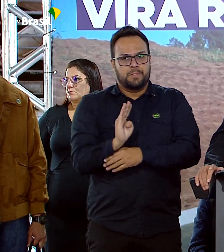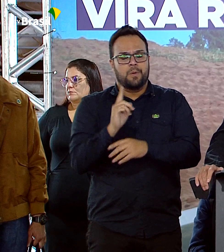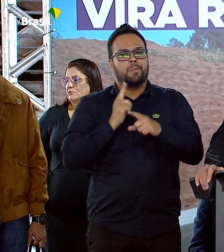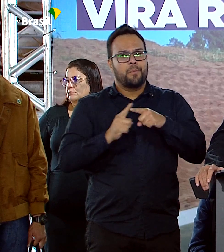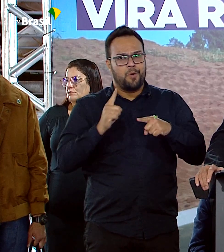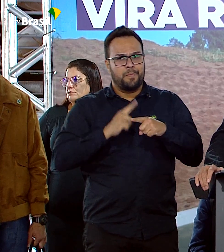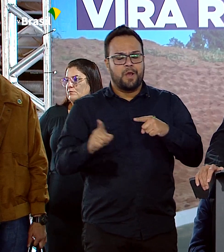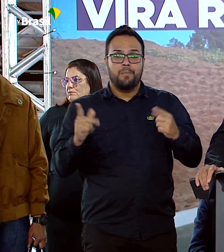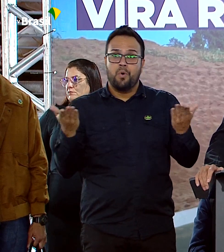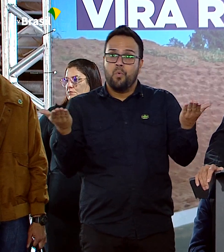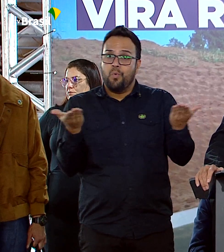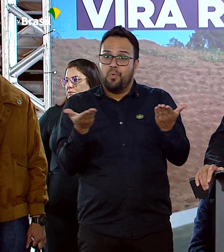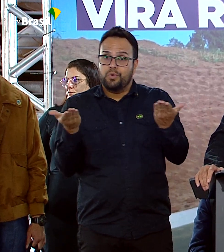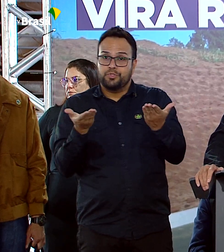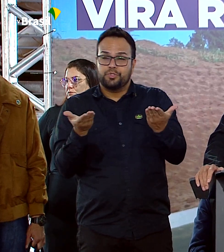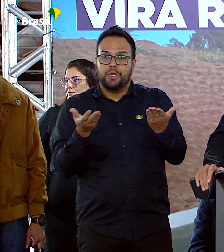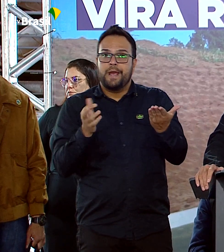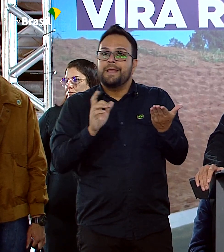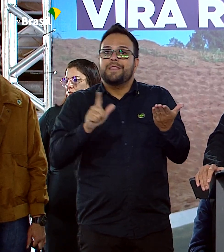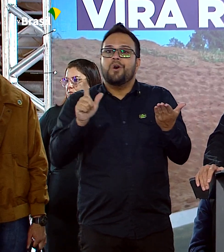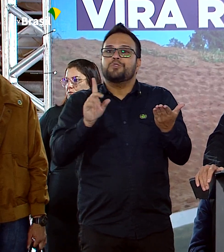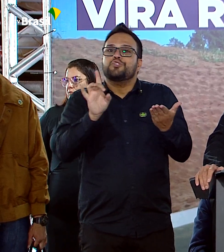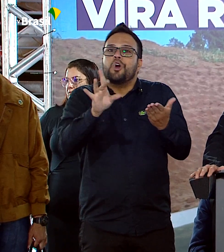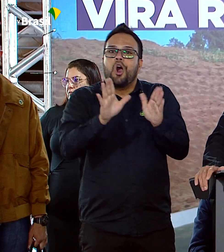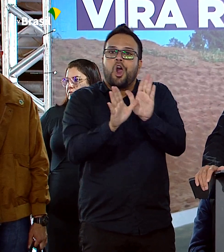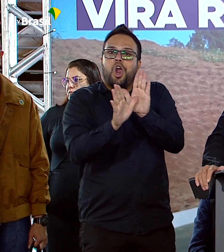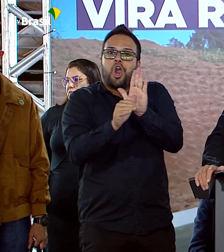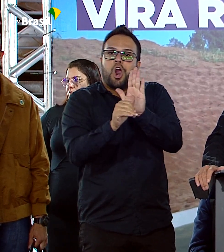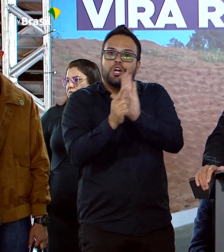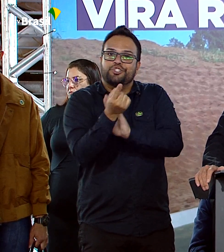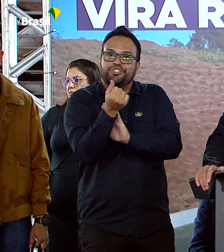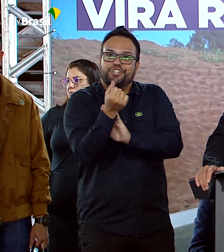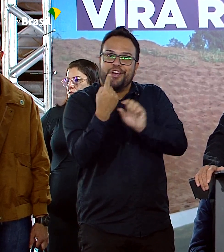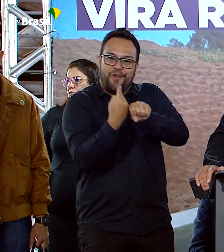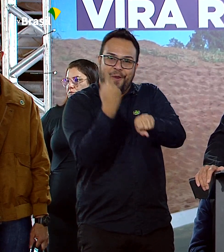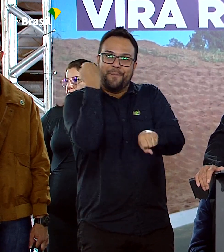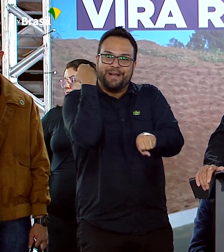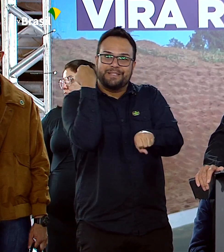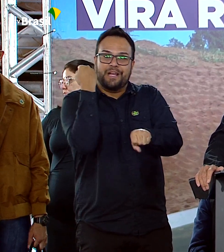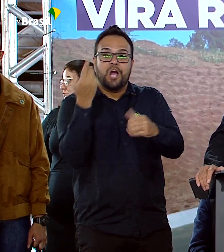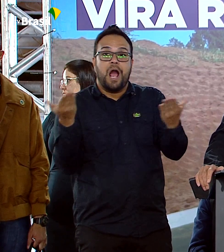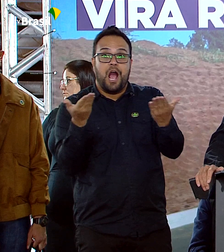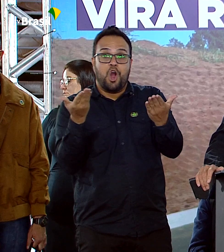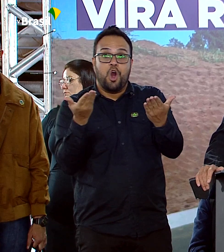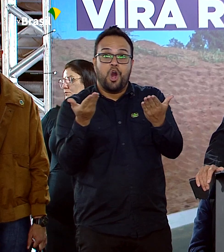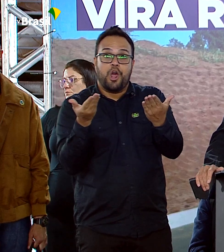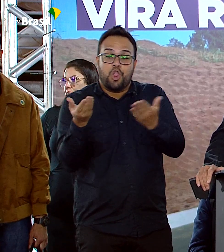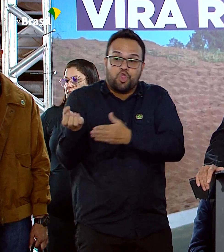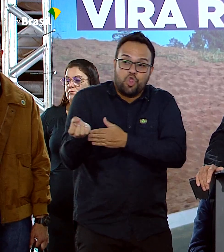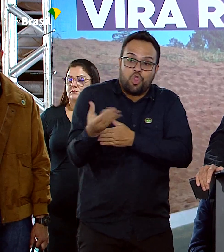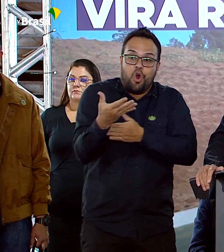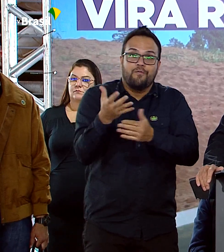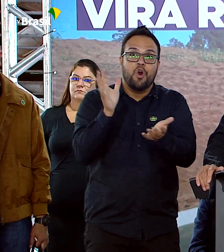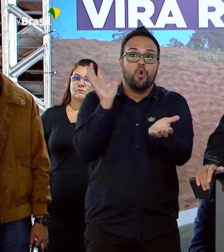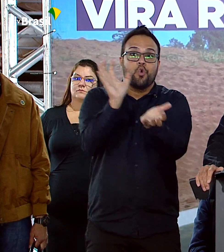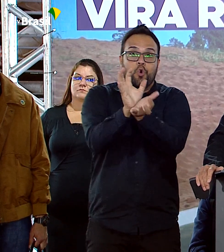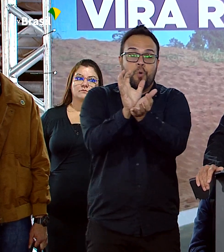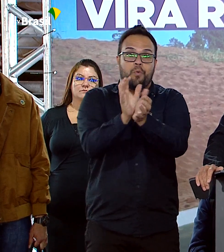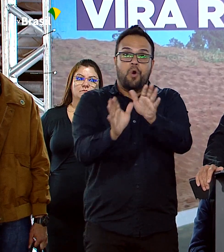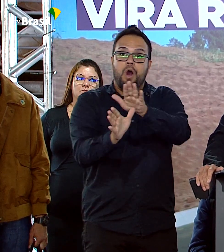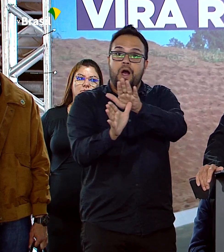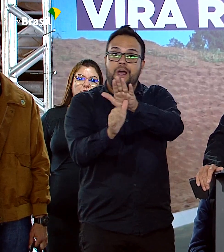Onde hoje, não mais os ladrões de dinheiro do passado, surgiu uma nova classe de ladrão,